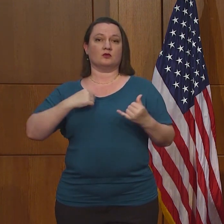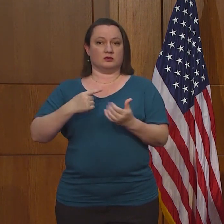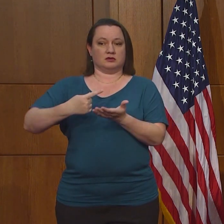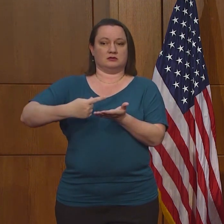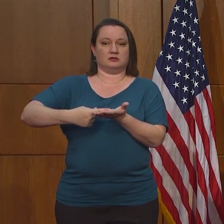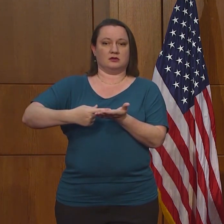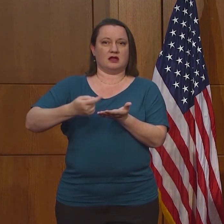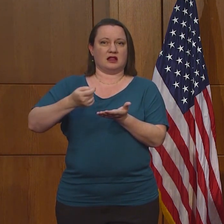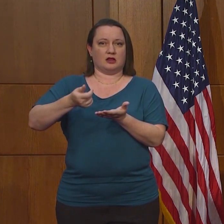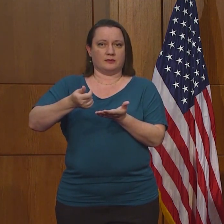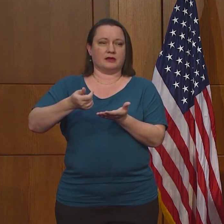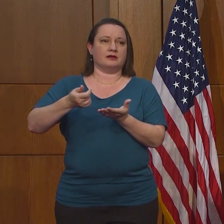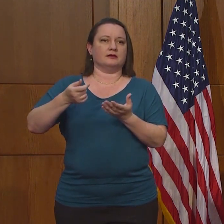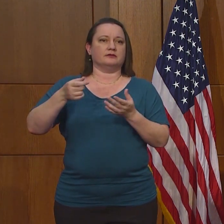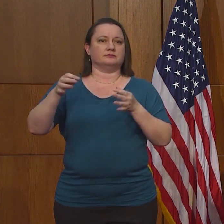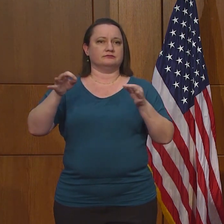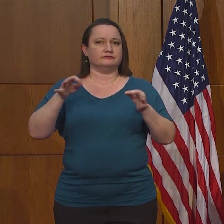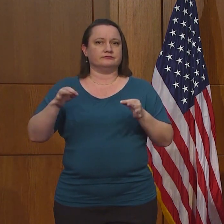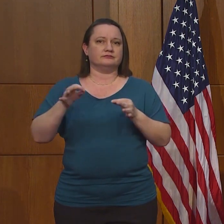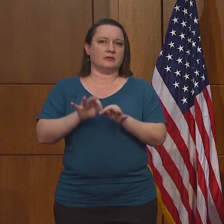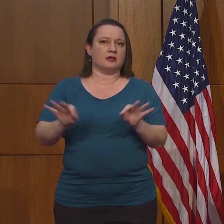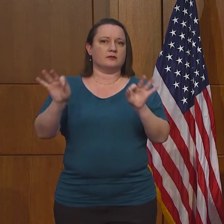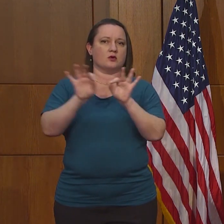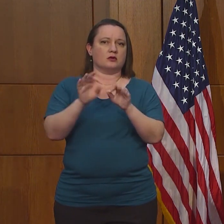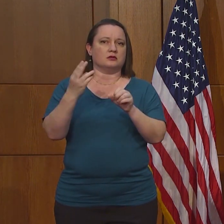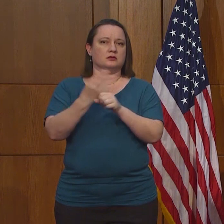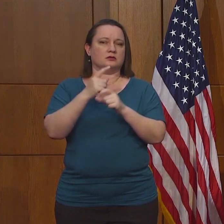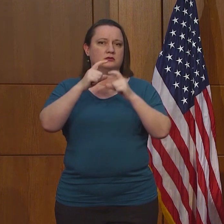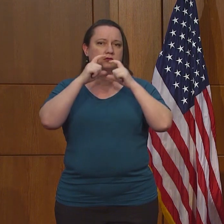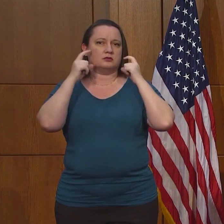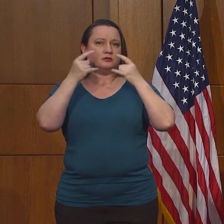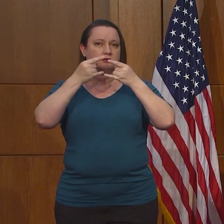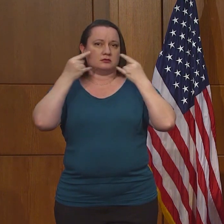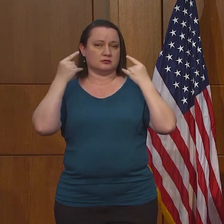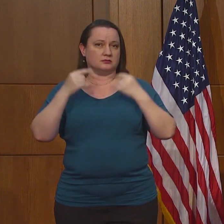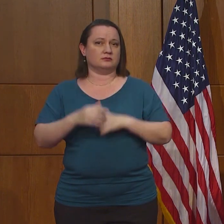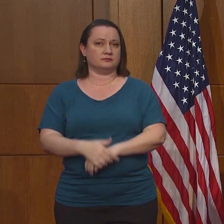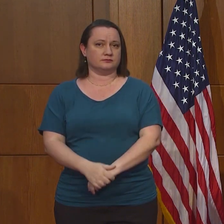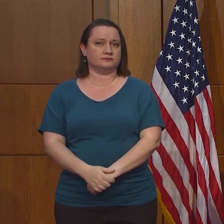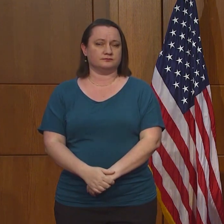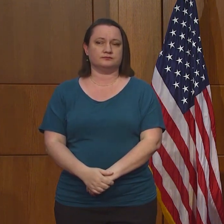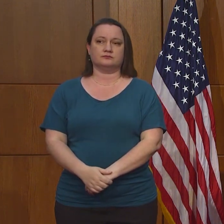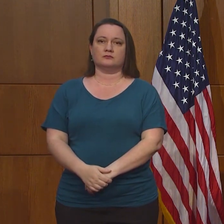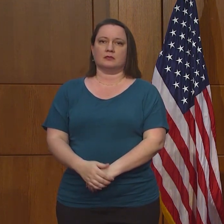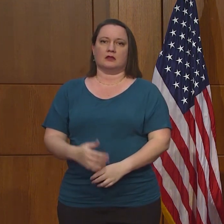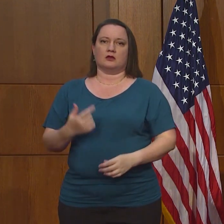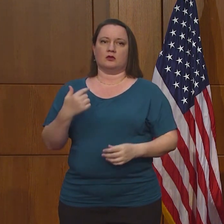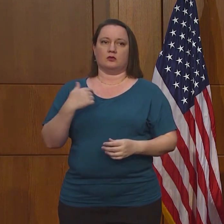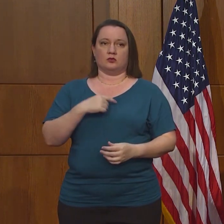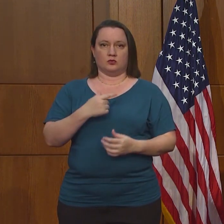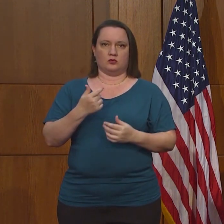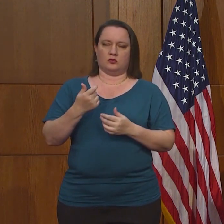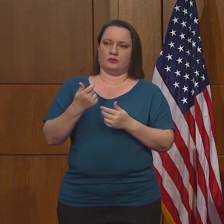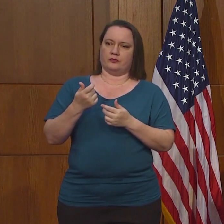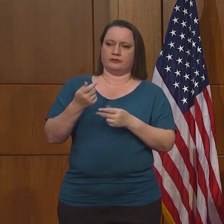Yo les hablé de la importancia de usar su máscara. Por favor, estamos trabajando en estas